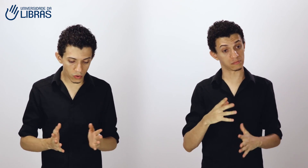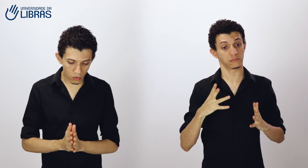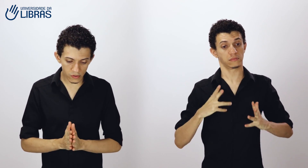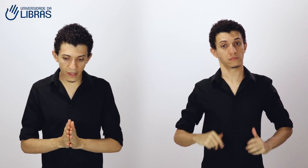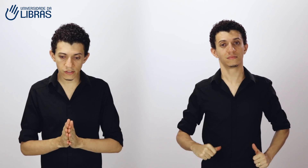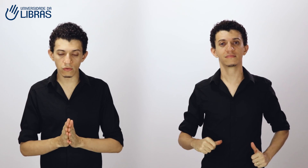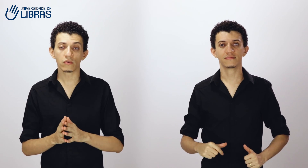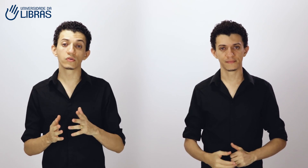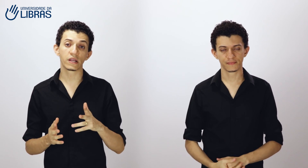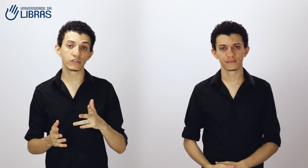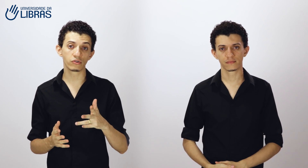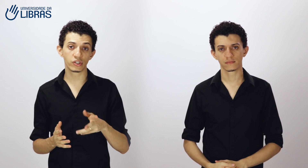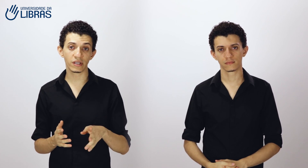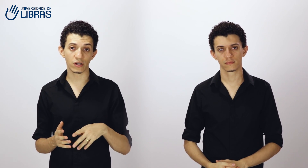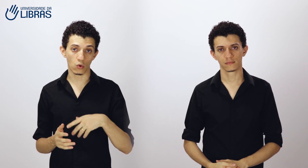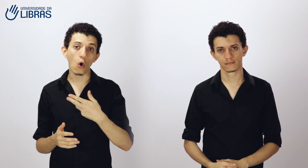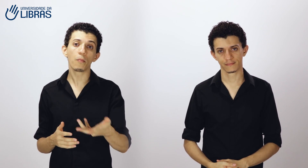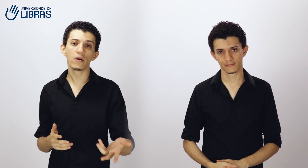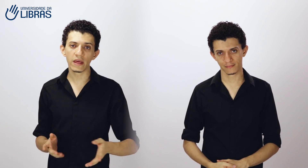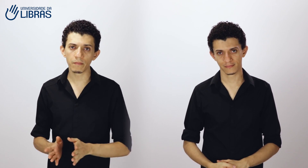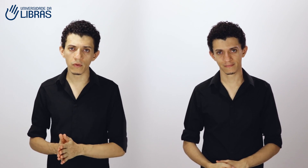outro contexto, no sentido de corpo limpo.